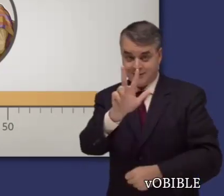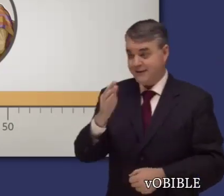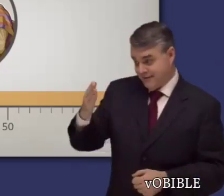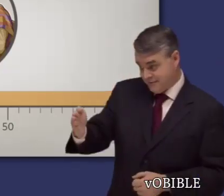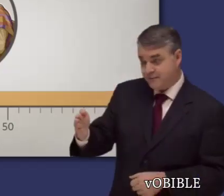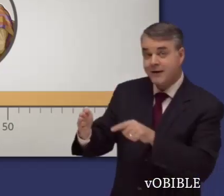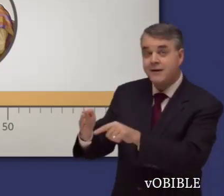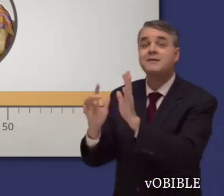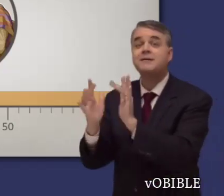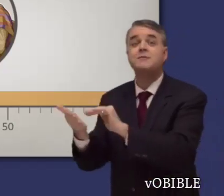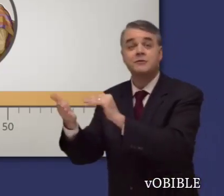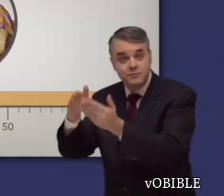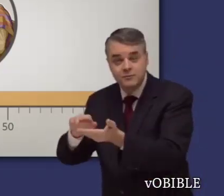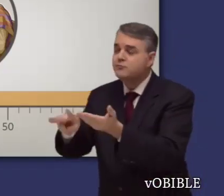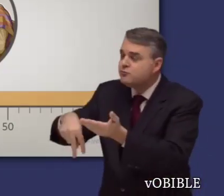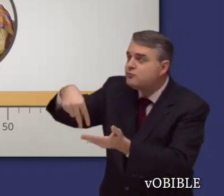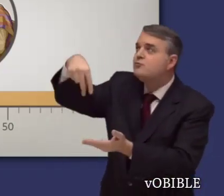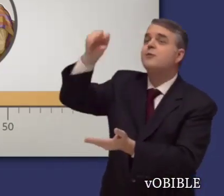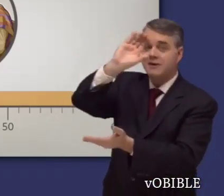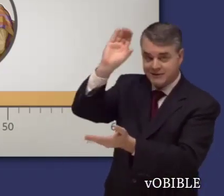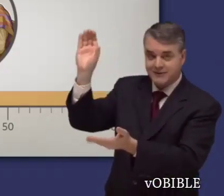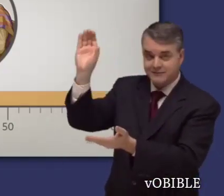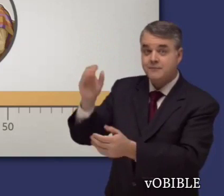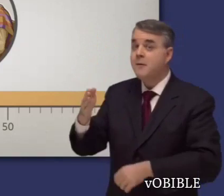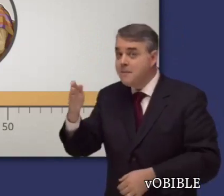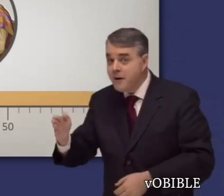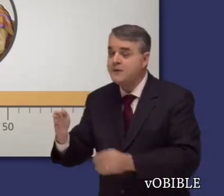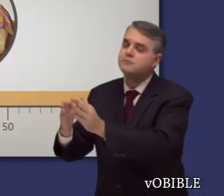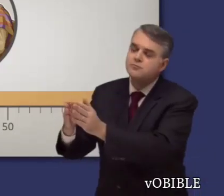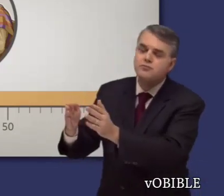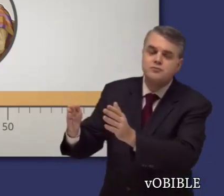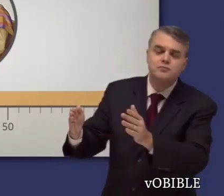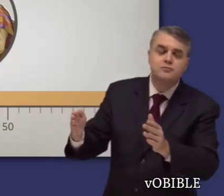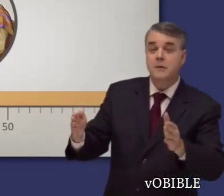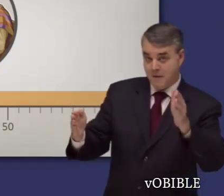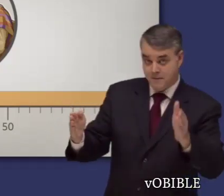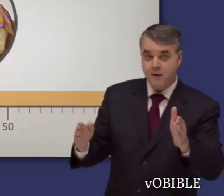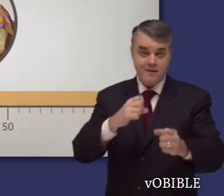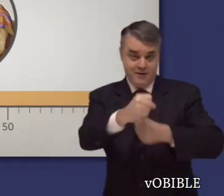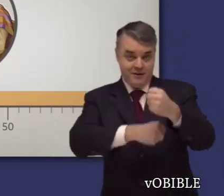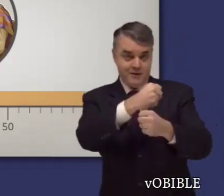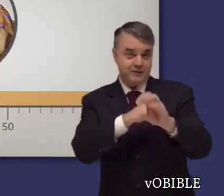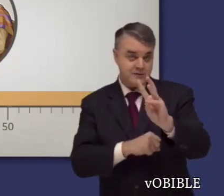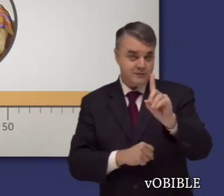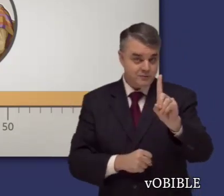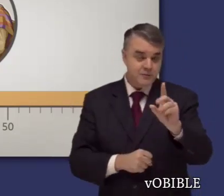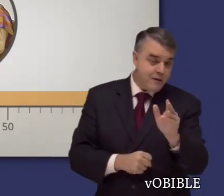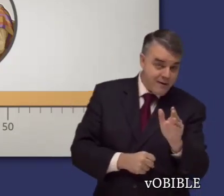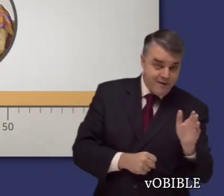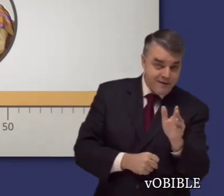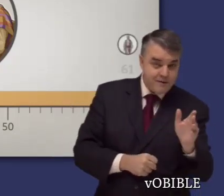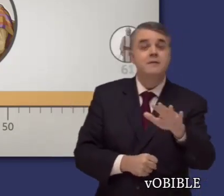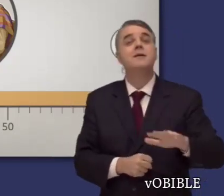El libro abarca unos 28 años. Comienza en el 33 relatando la ascensión de Jesús al cielo